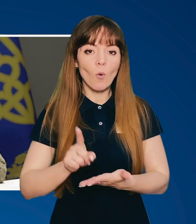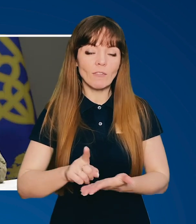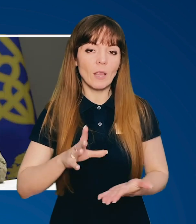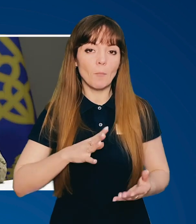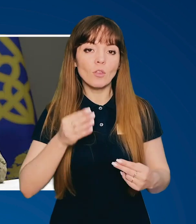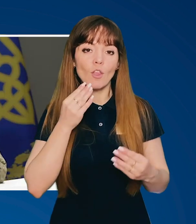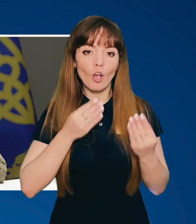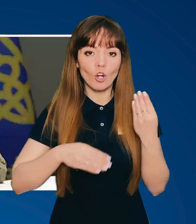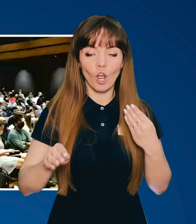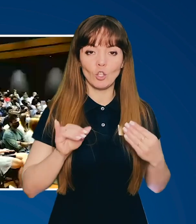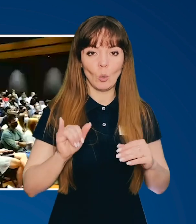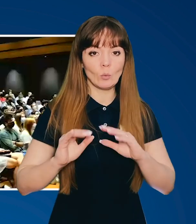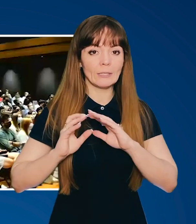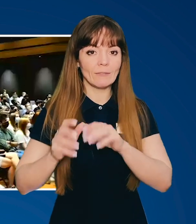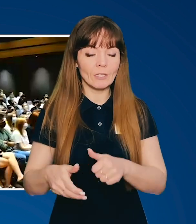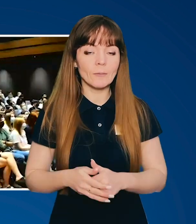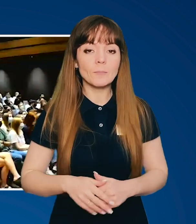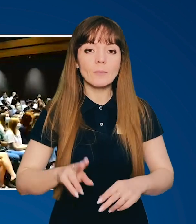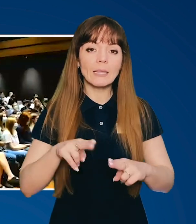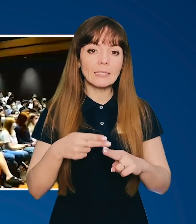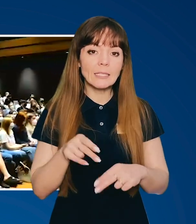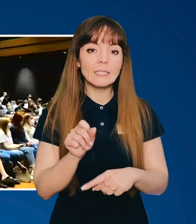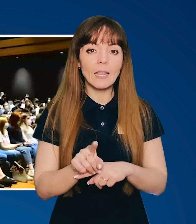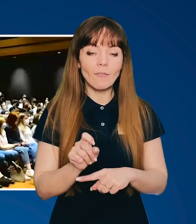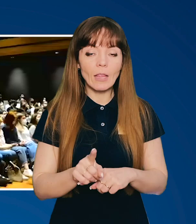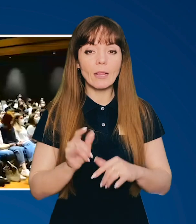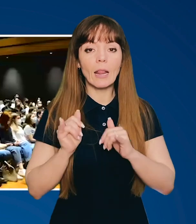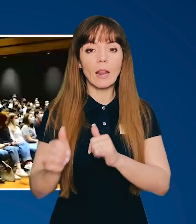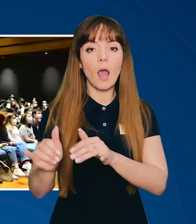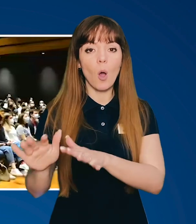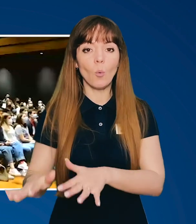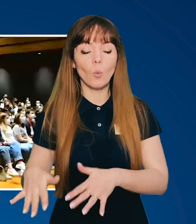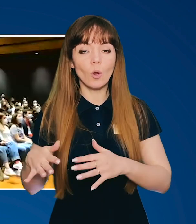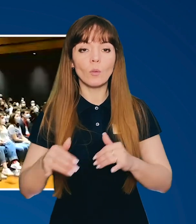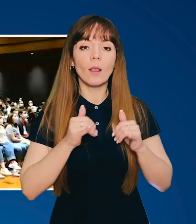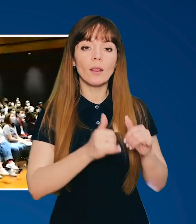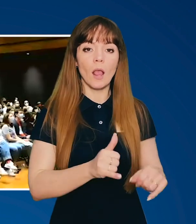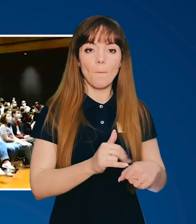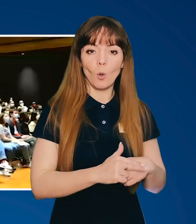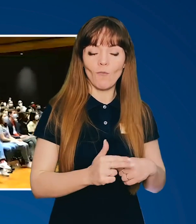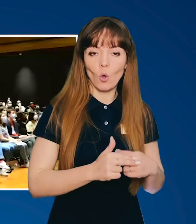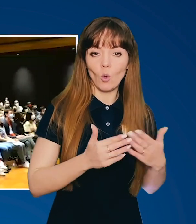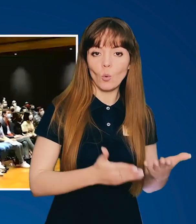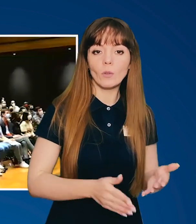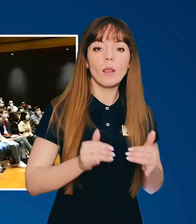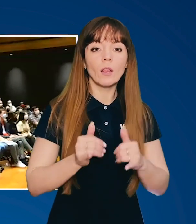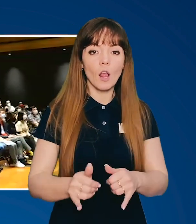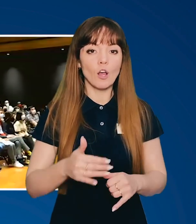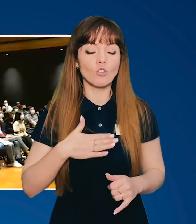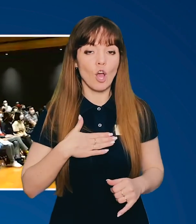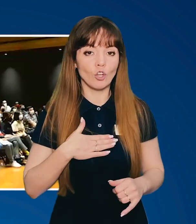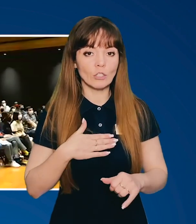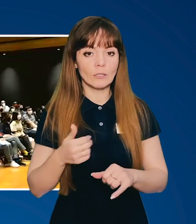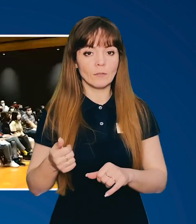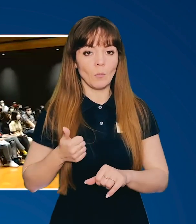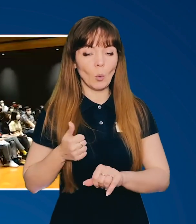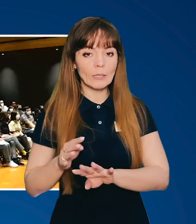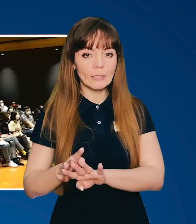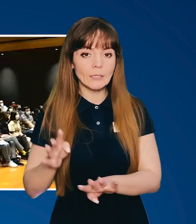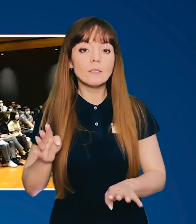найкраща у світі. Це завдання і для уряду, і для правоохоронних органів, і для наших збройних